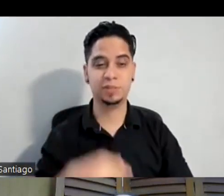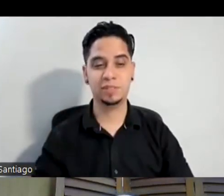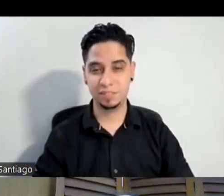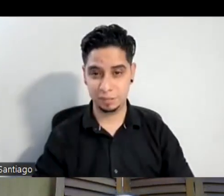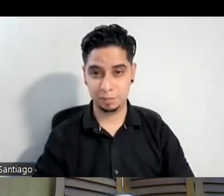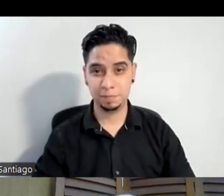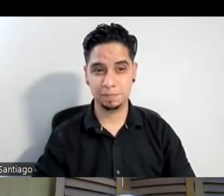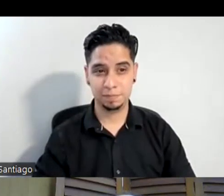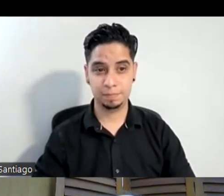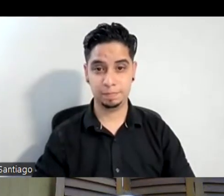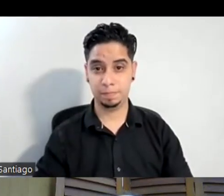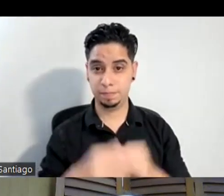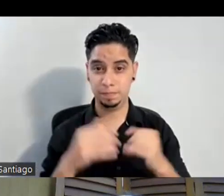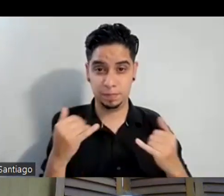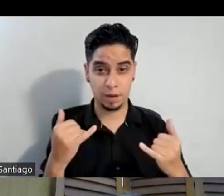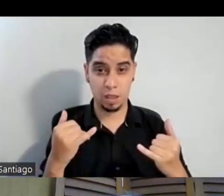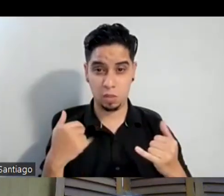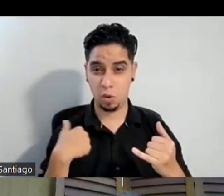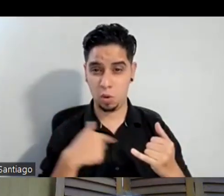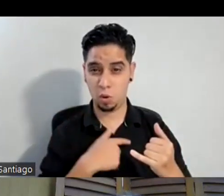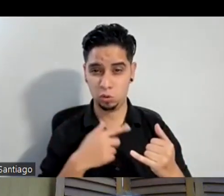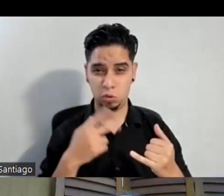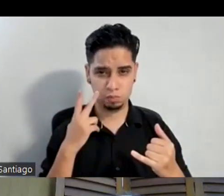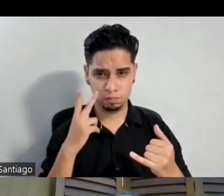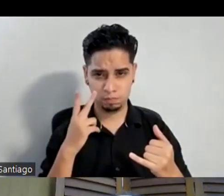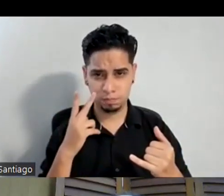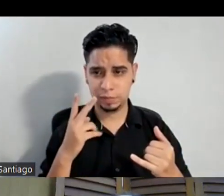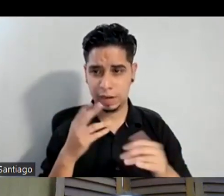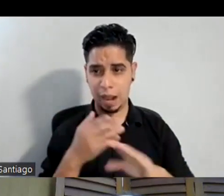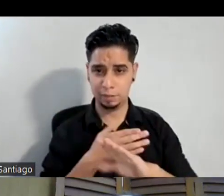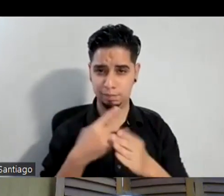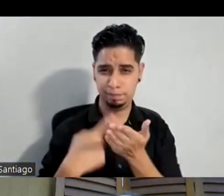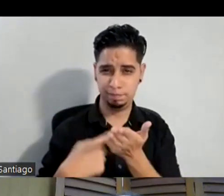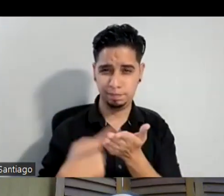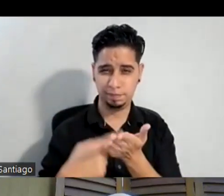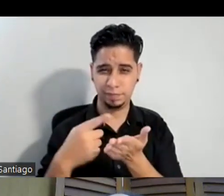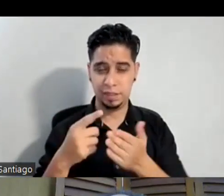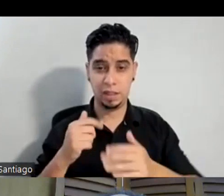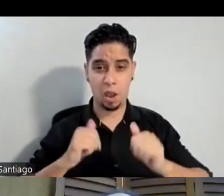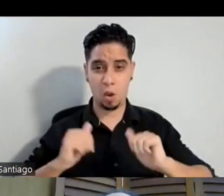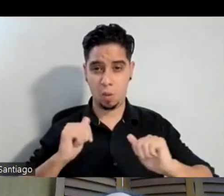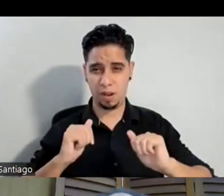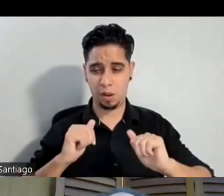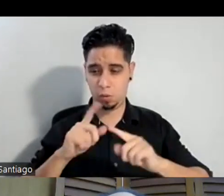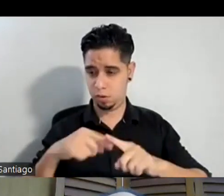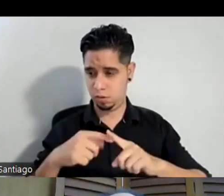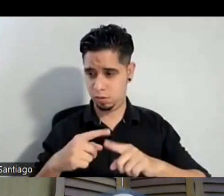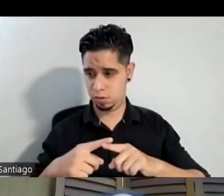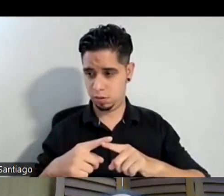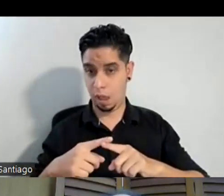vamos vamos a antes de hablar de la pieza que es ahora en diciembre que ya dentro menos de un mes ustedes deben estar como